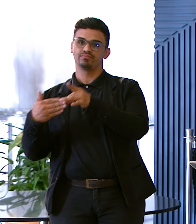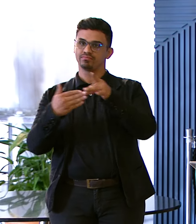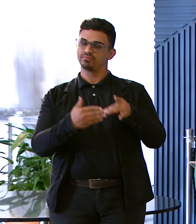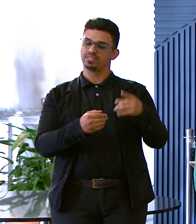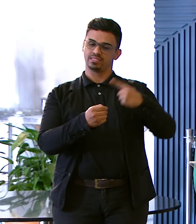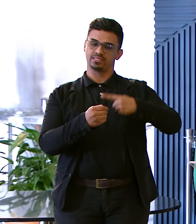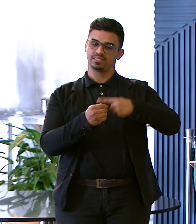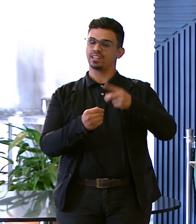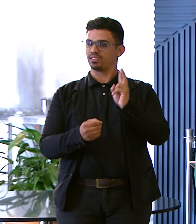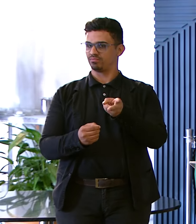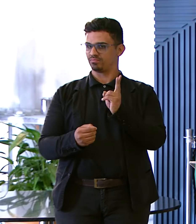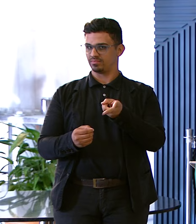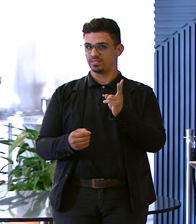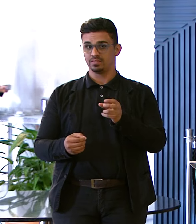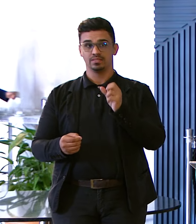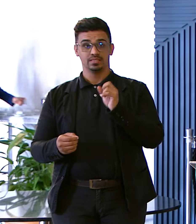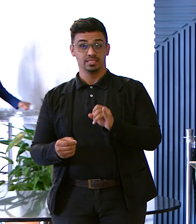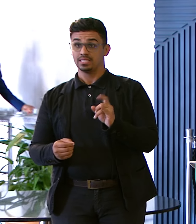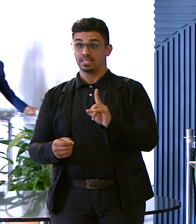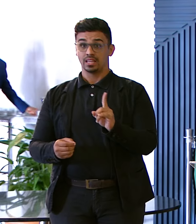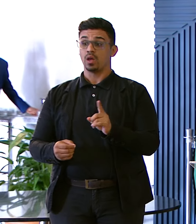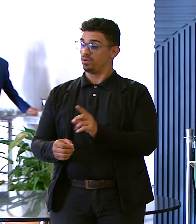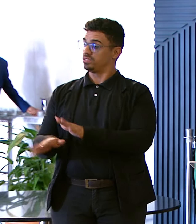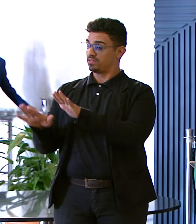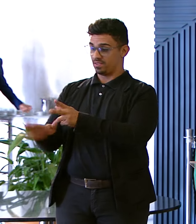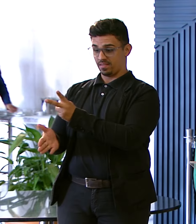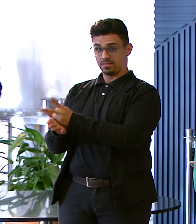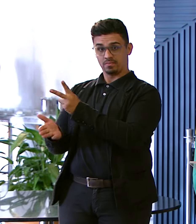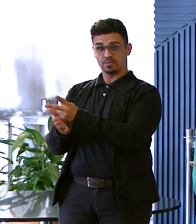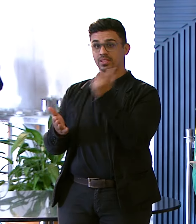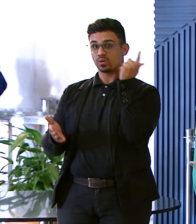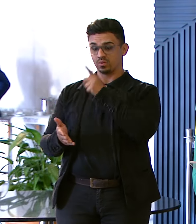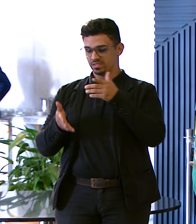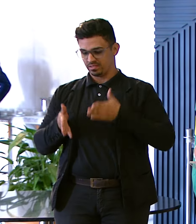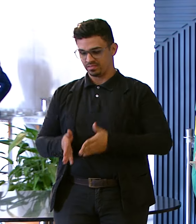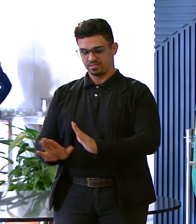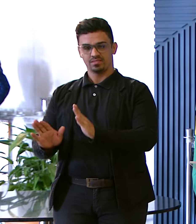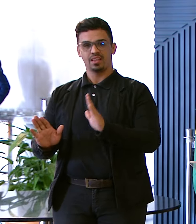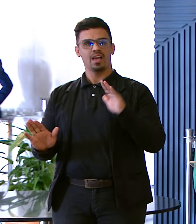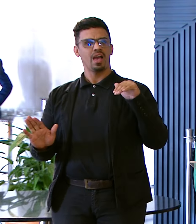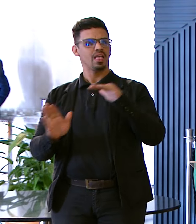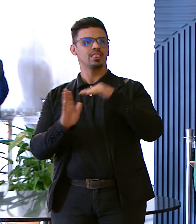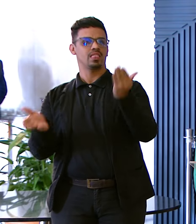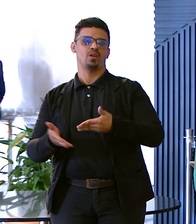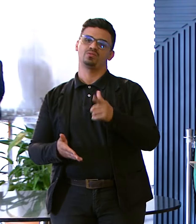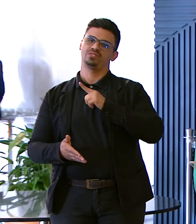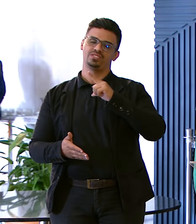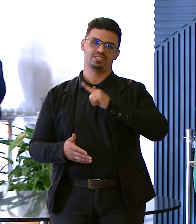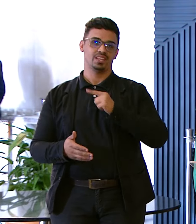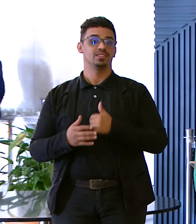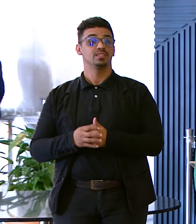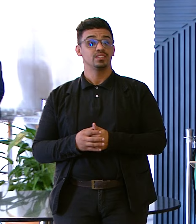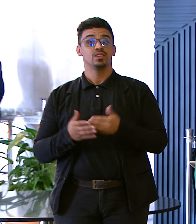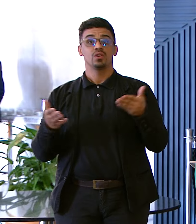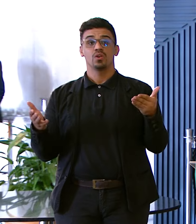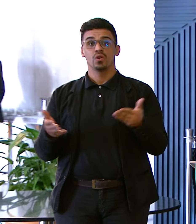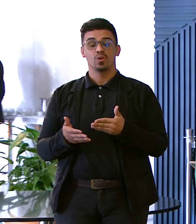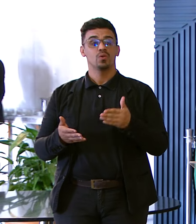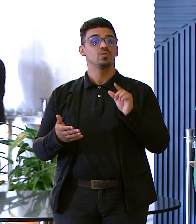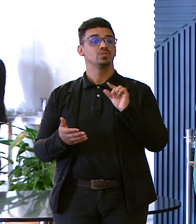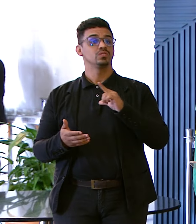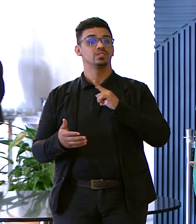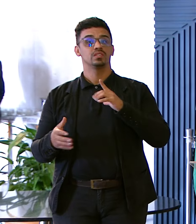delas Se não ficavam ali Até na hora De ganhar as crianças Isso existe Até hoje Hoje somos